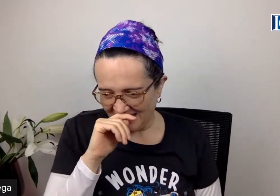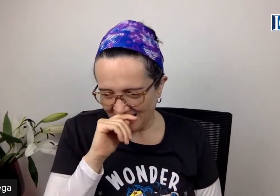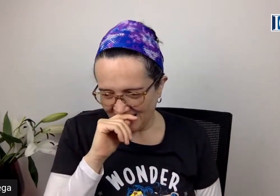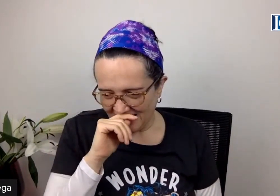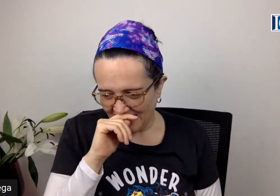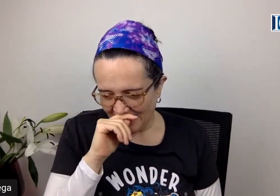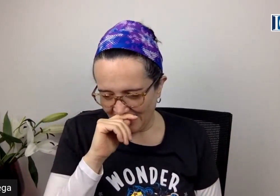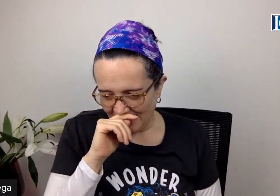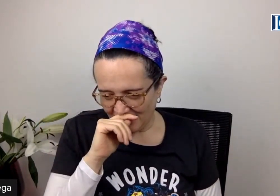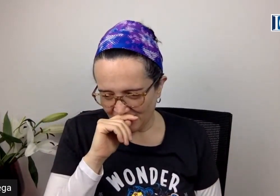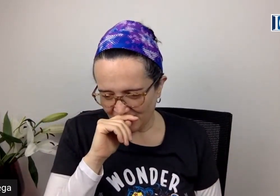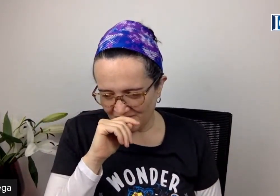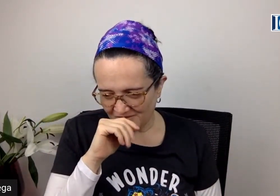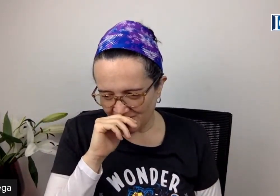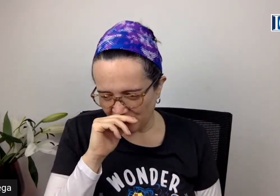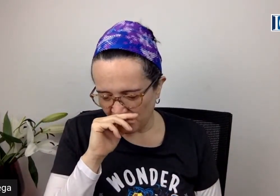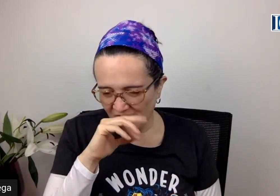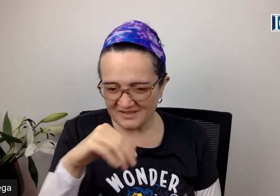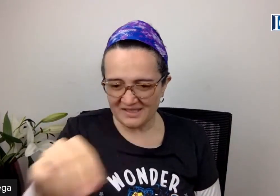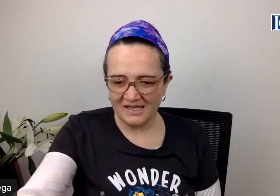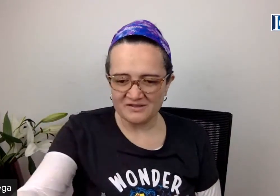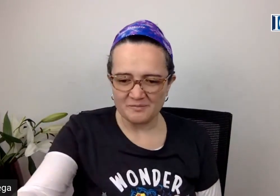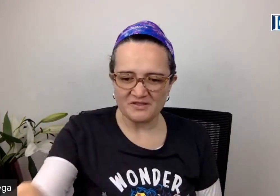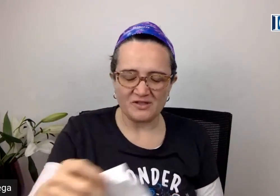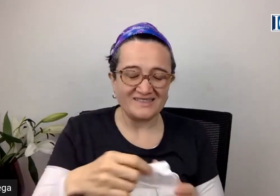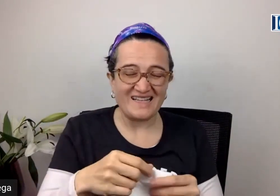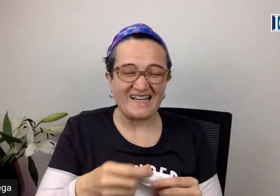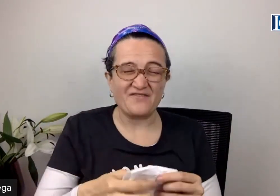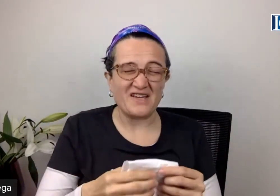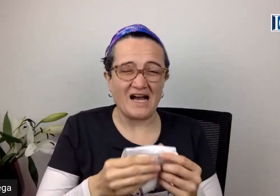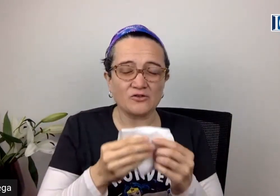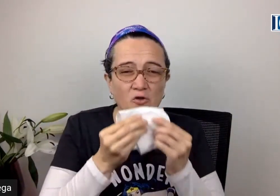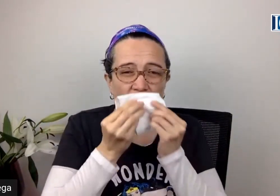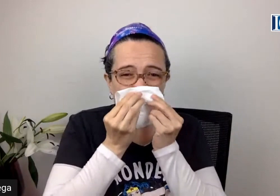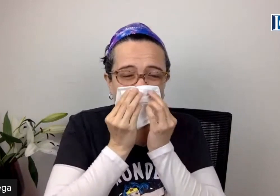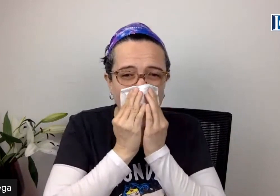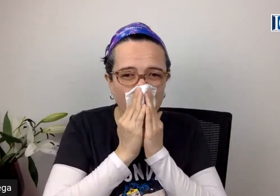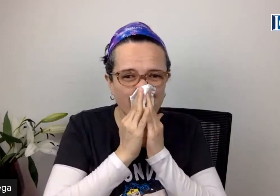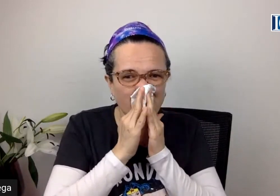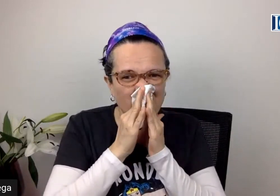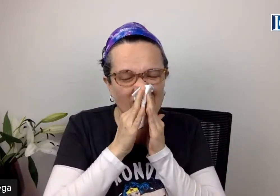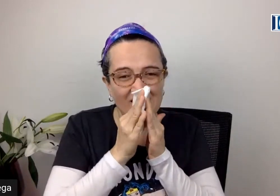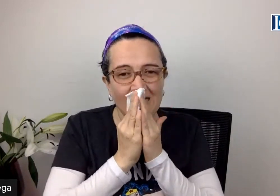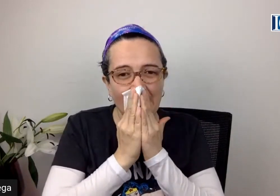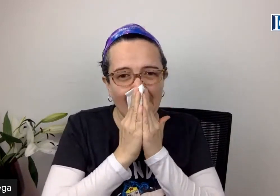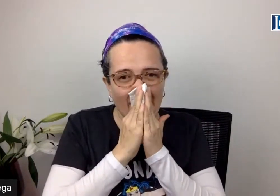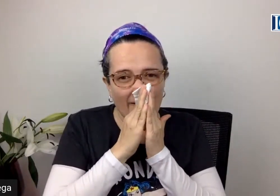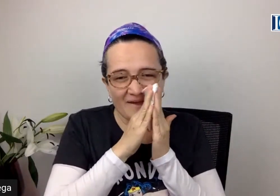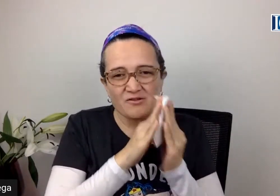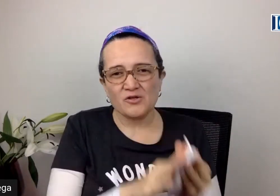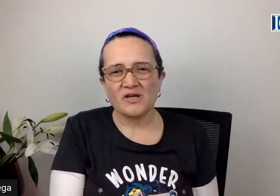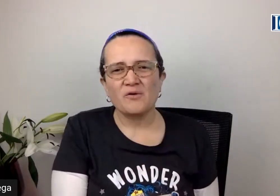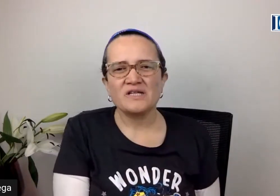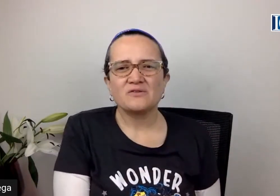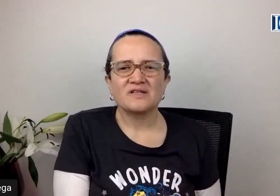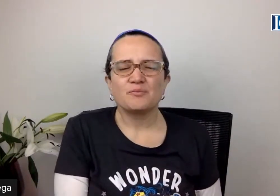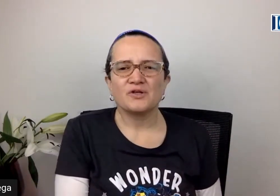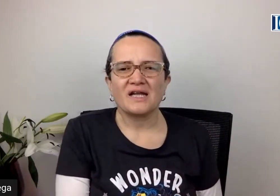que cuando uno puede decir claro, esta persona se ha carificado todo de sí y yo digo qué bonito que pudieran